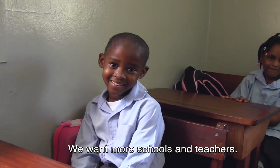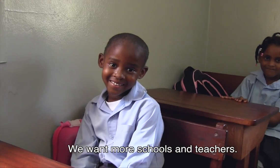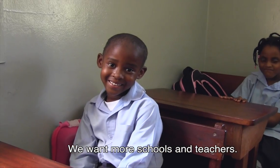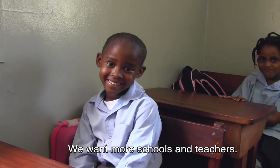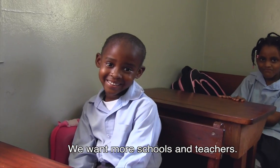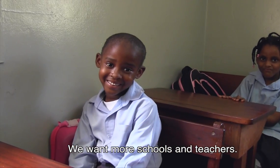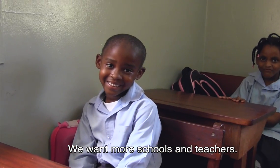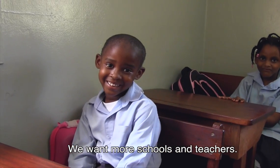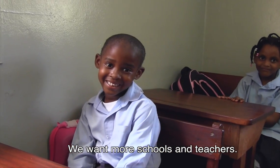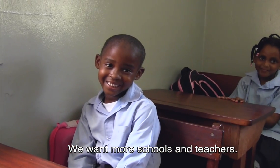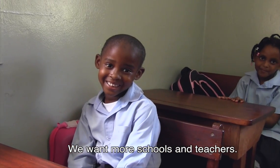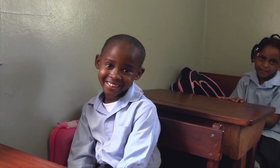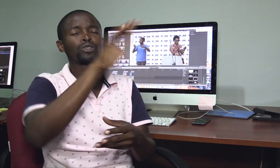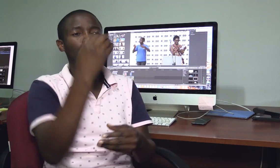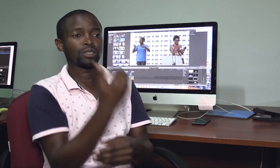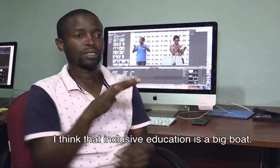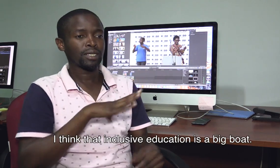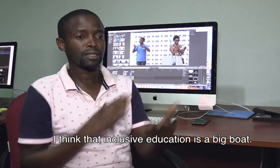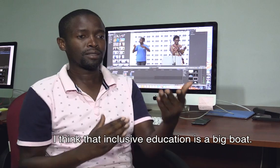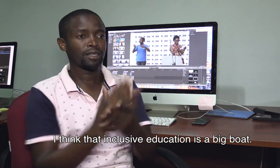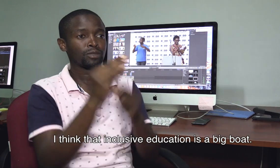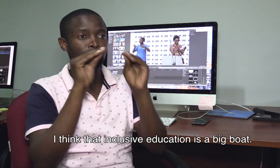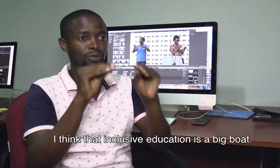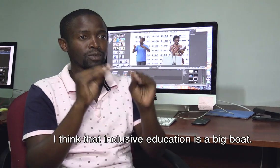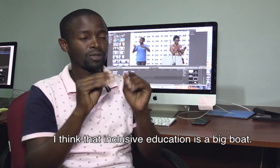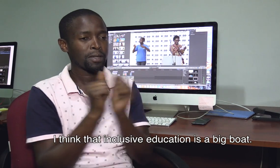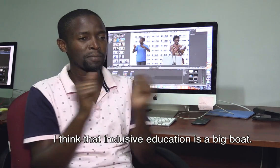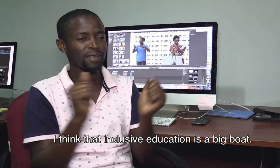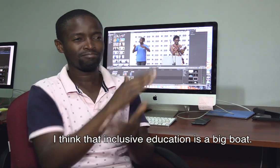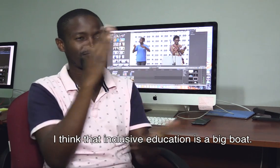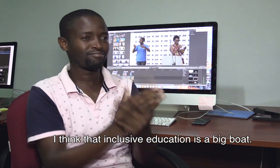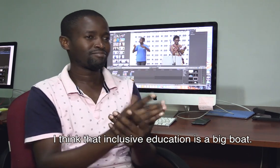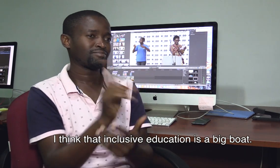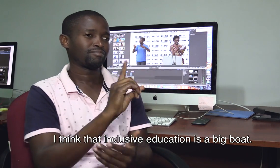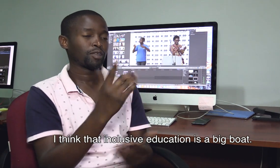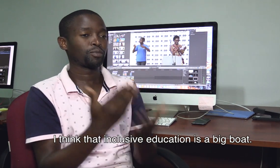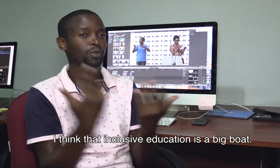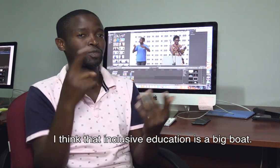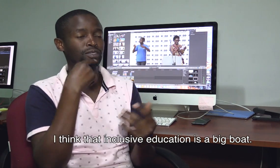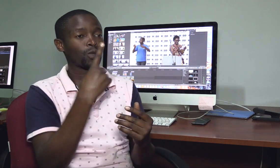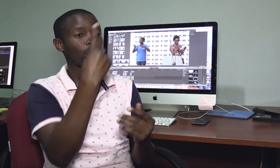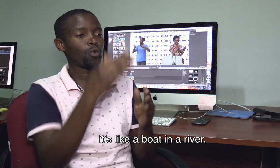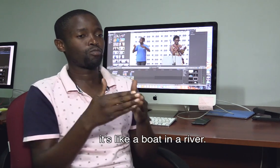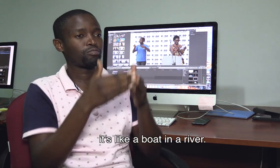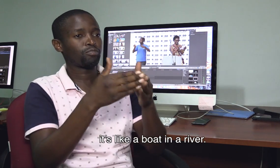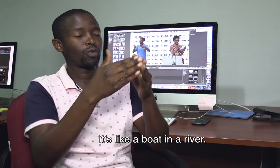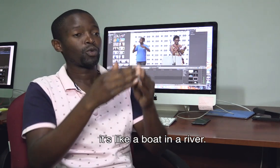escolas e professores. Eu penso que a educação inclusiva é um grande barco. É como um barco